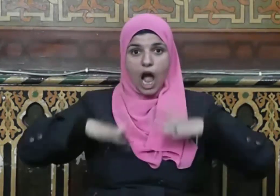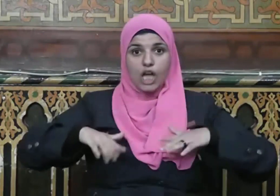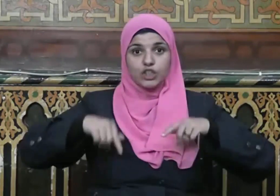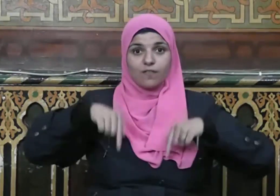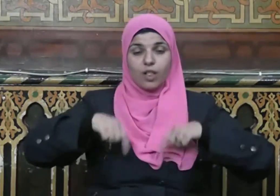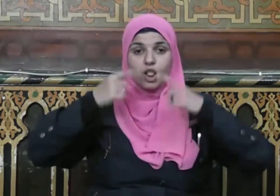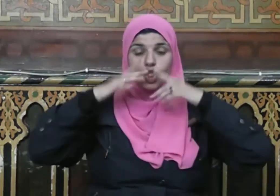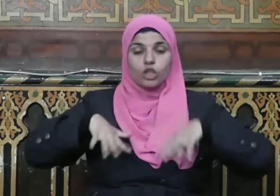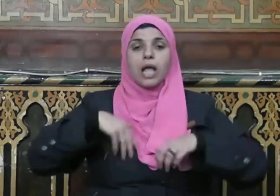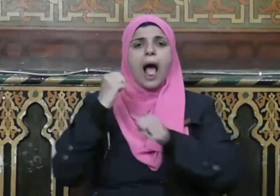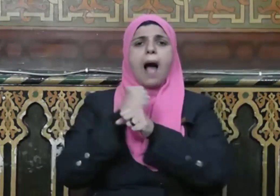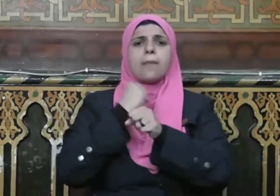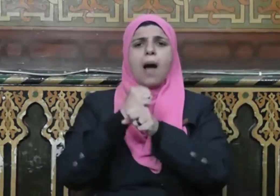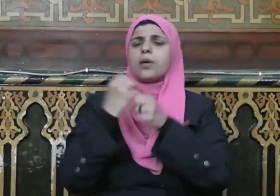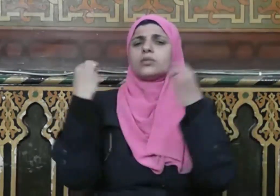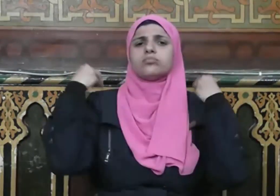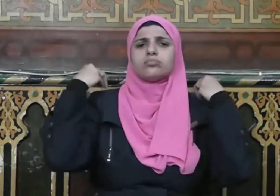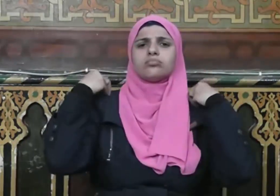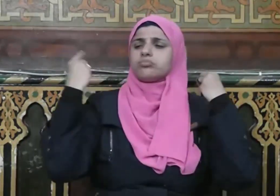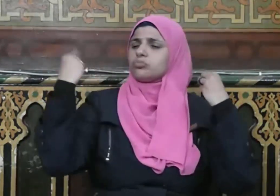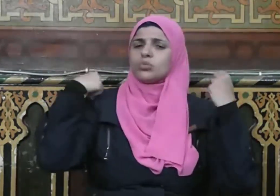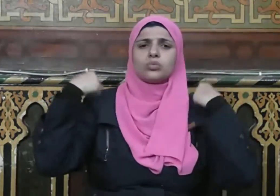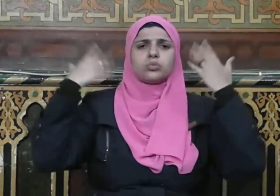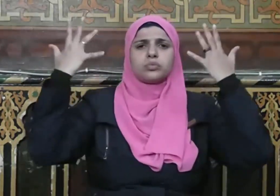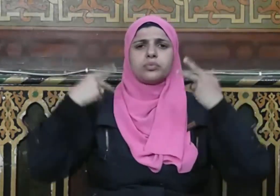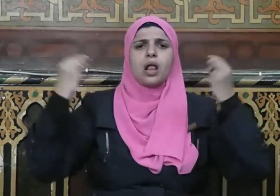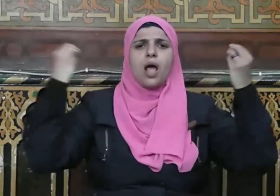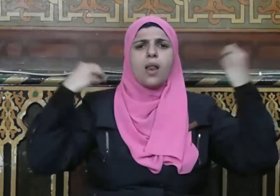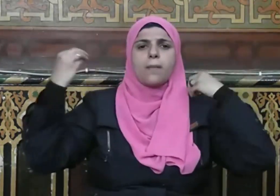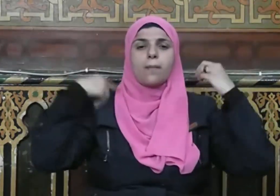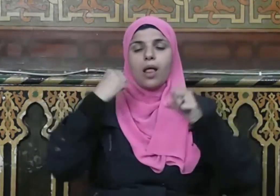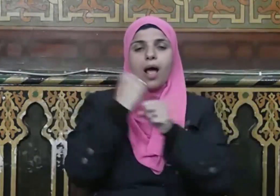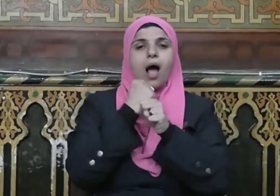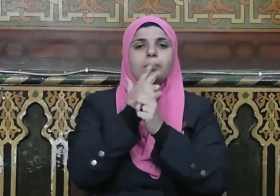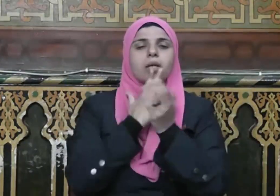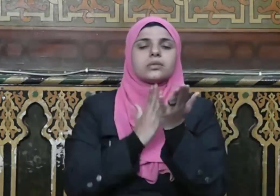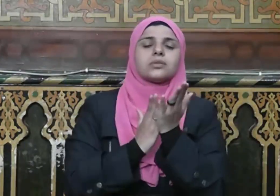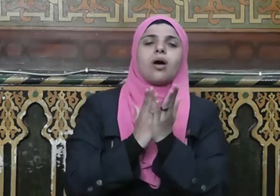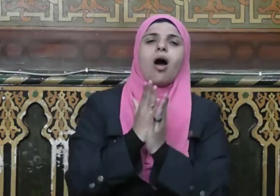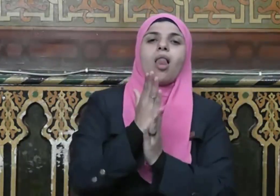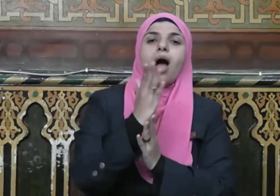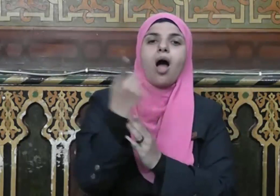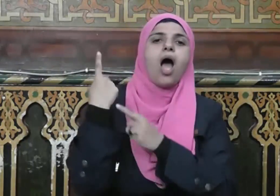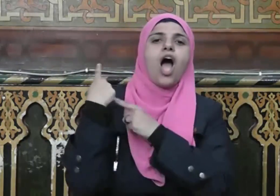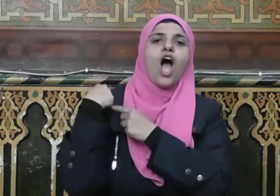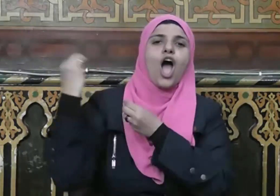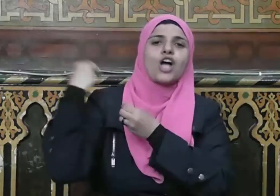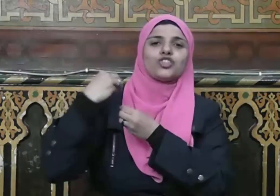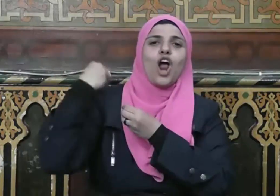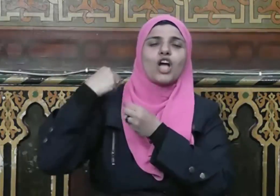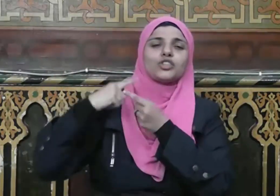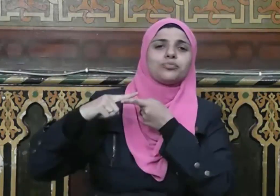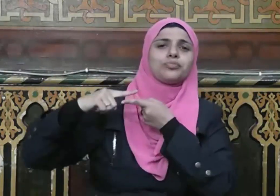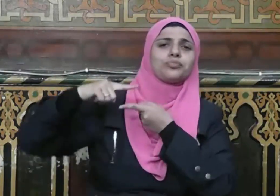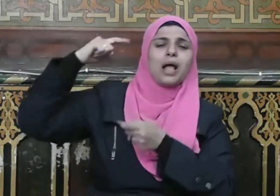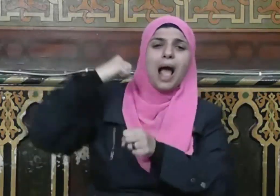بعمله كان التوفيق للعمل الصالح والمداومة عليه